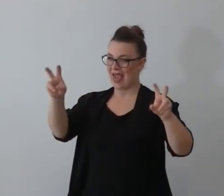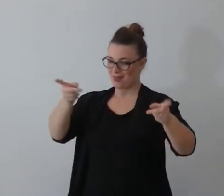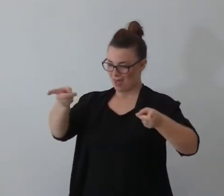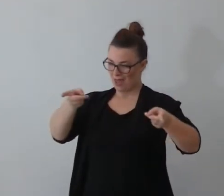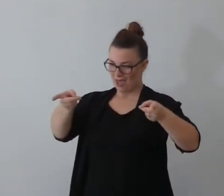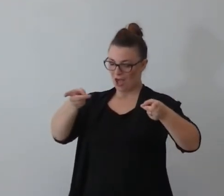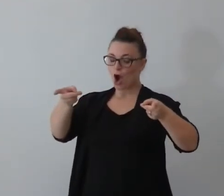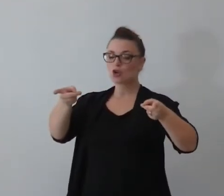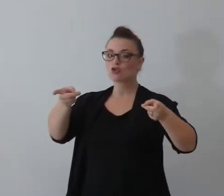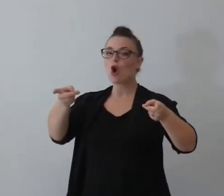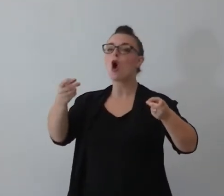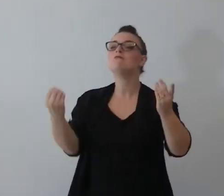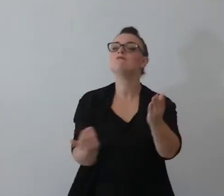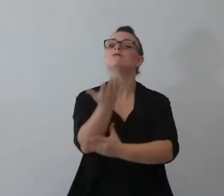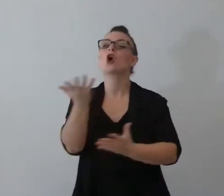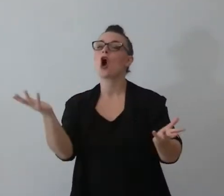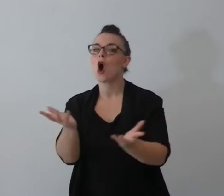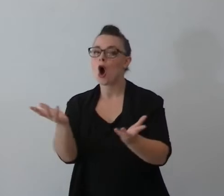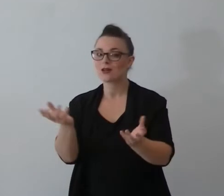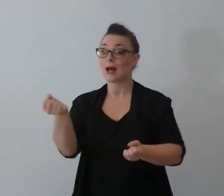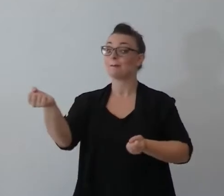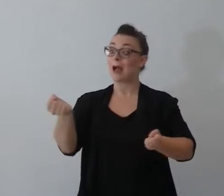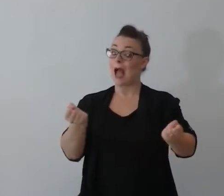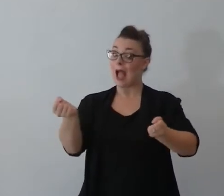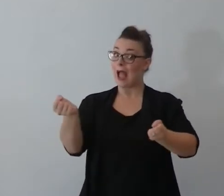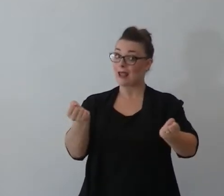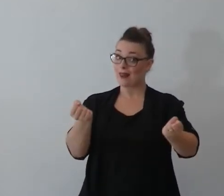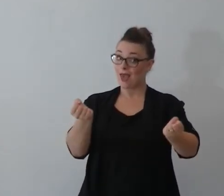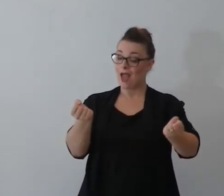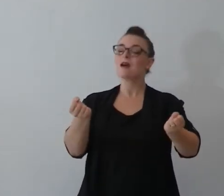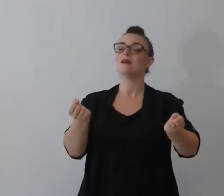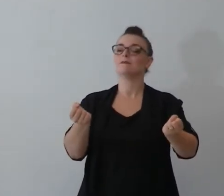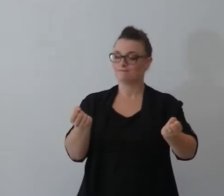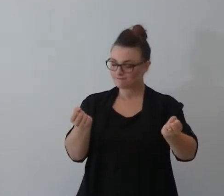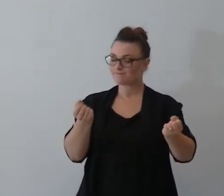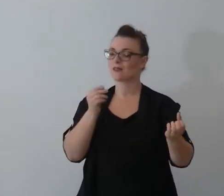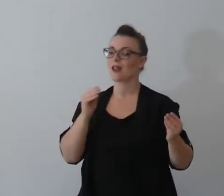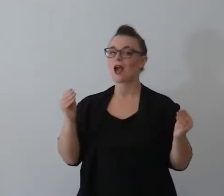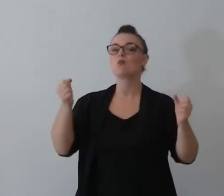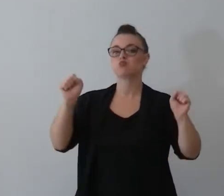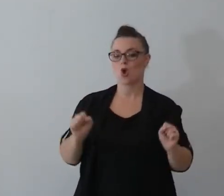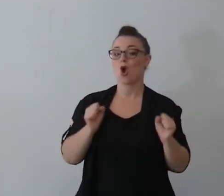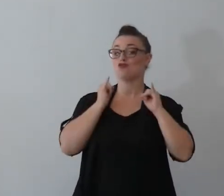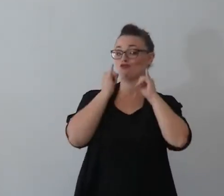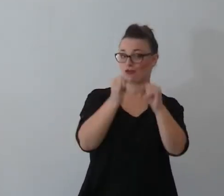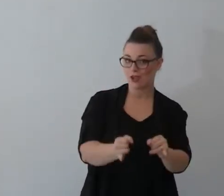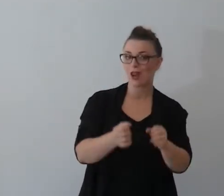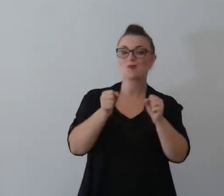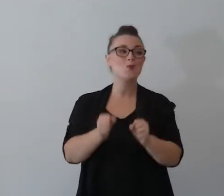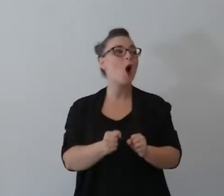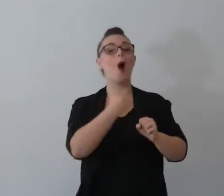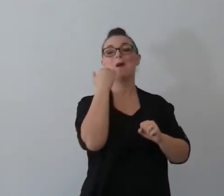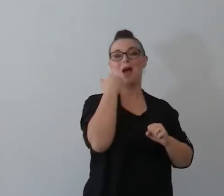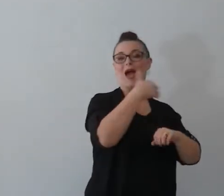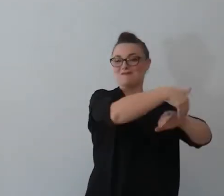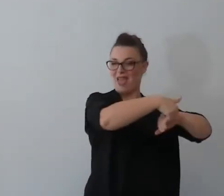porta? la macchina, la mobilità i ragazzi cominciano ad uscire si fanno prestare la macchina da papà